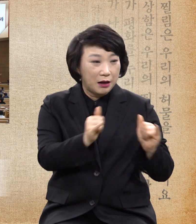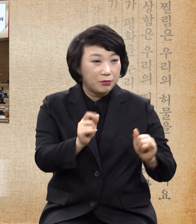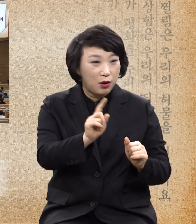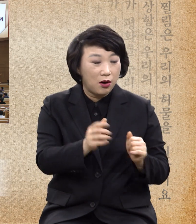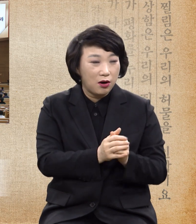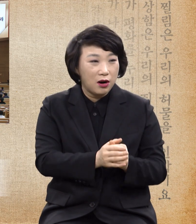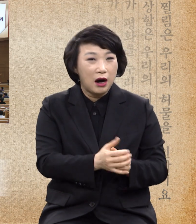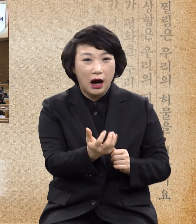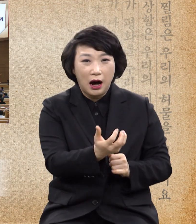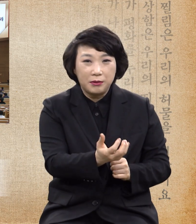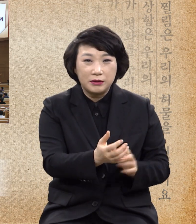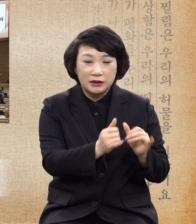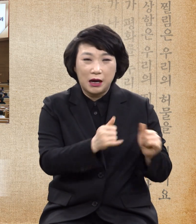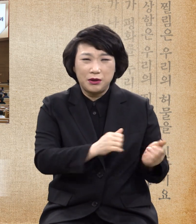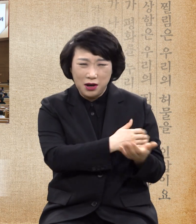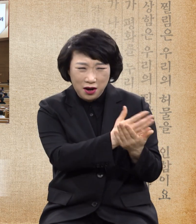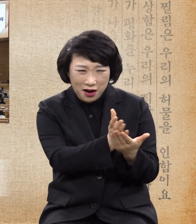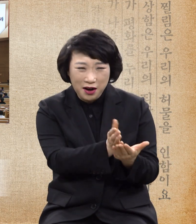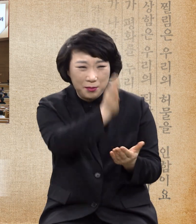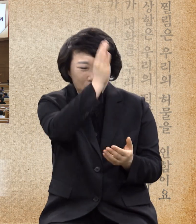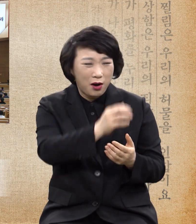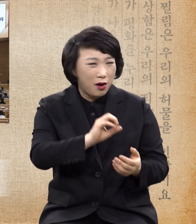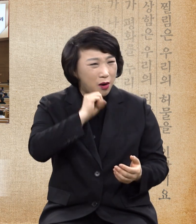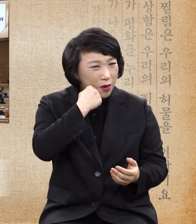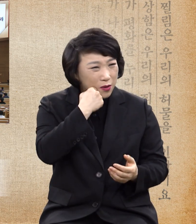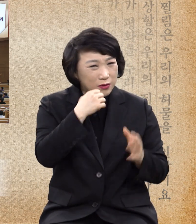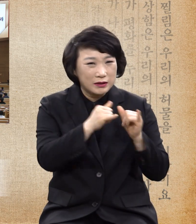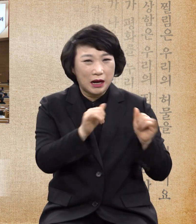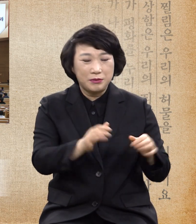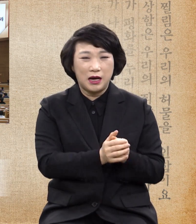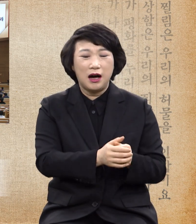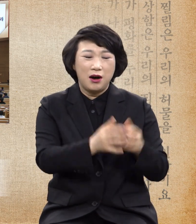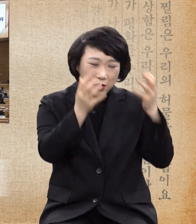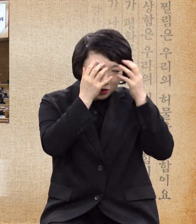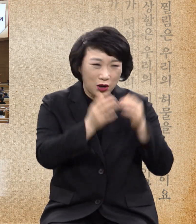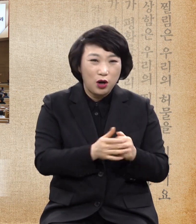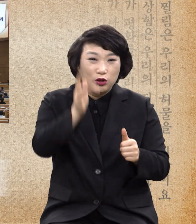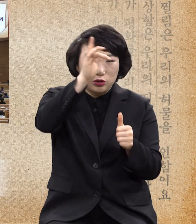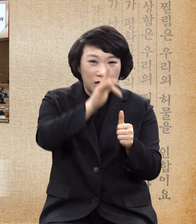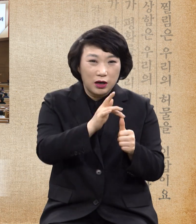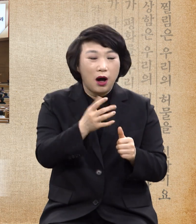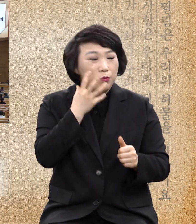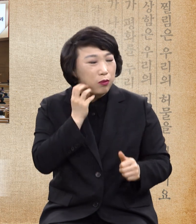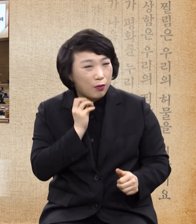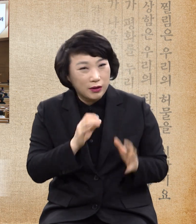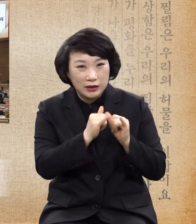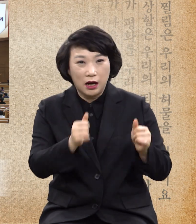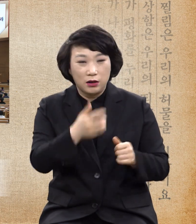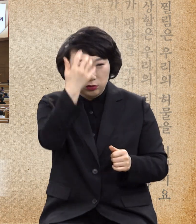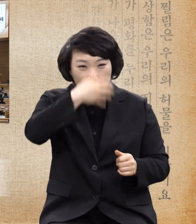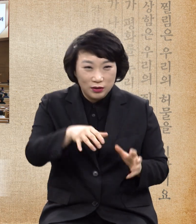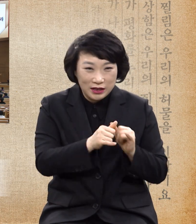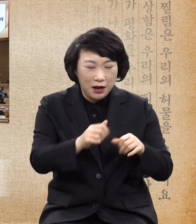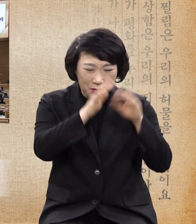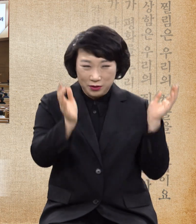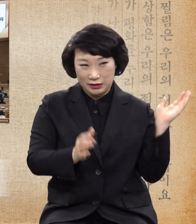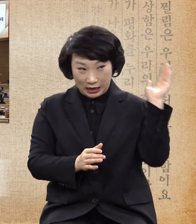각색병과 고통에 걸린 자 귀신들린 자 간질하는 자 중풍병자들을 데리고 오니 저희를